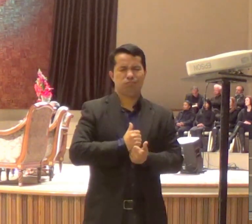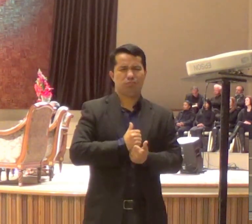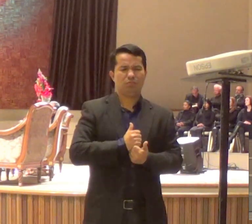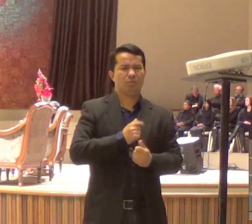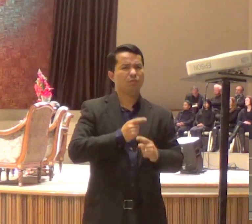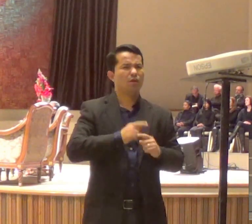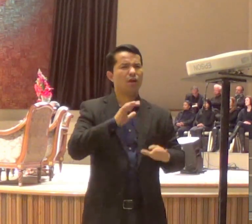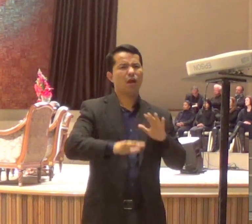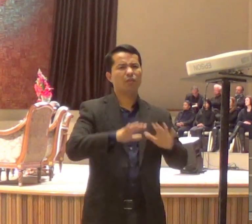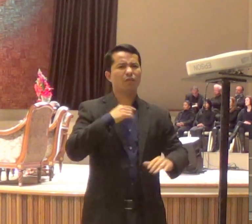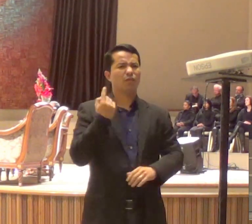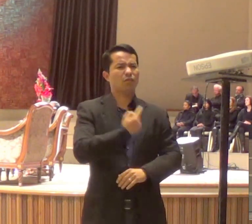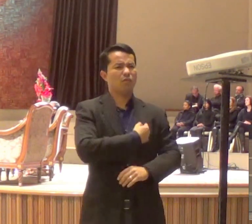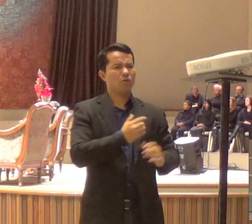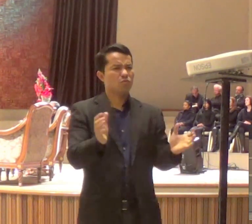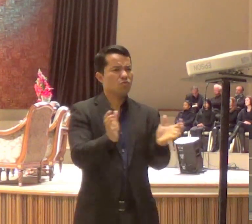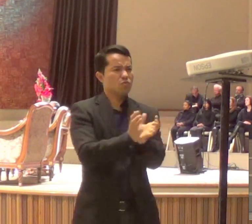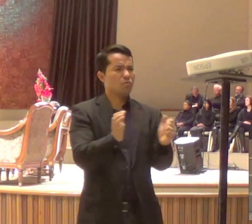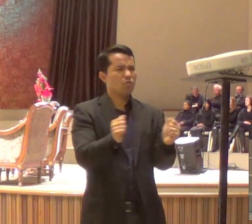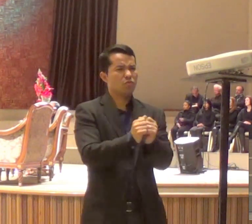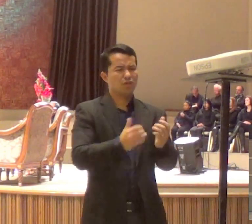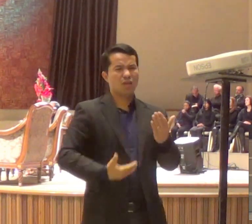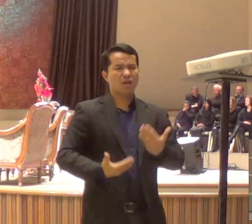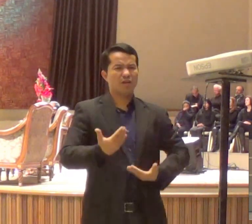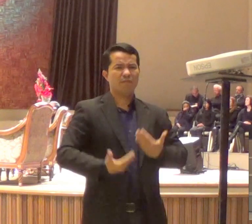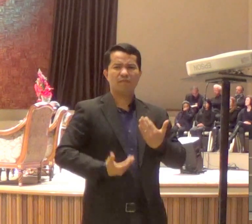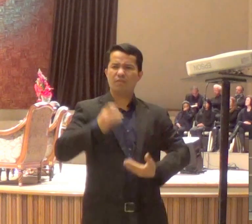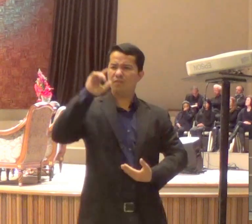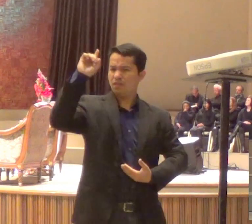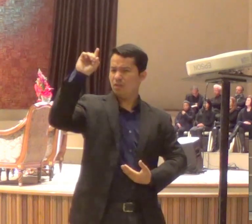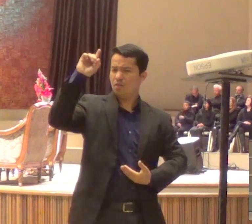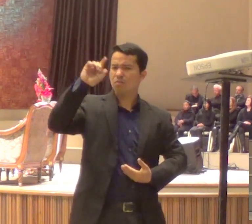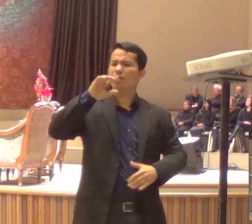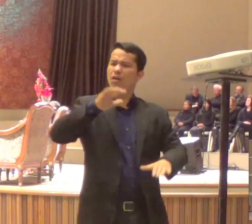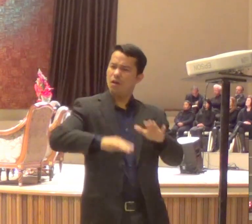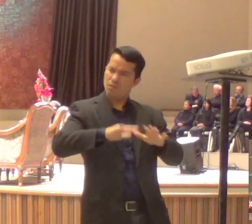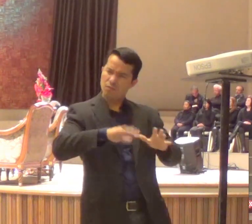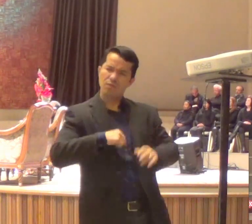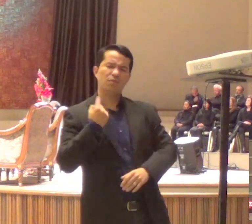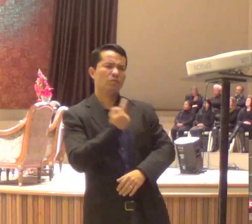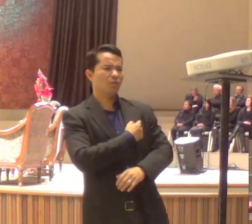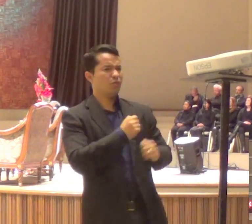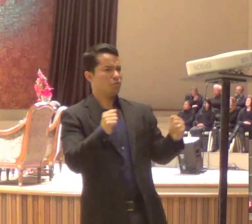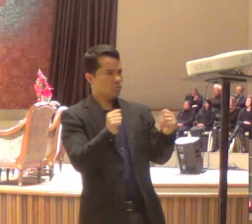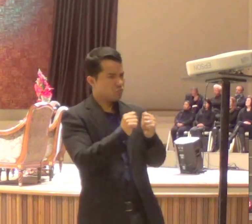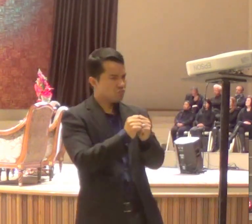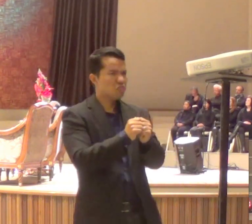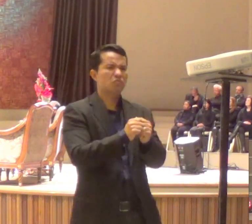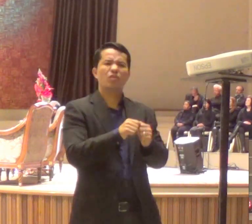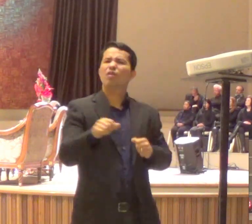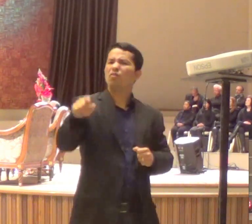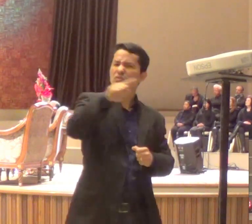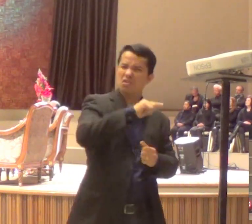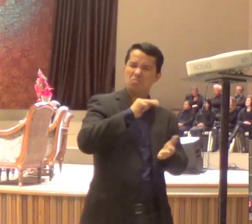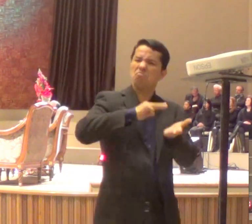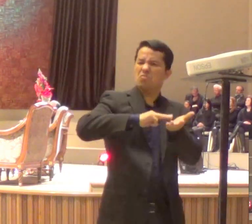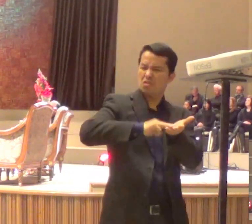servos de Deus, e se assenta a mesa do Senhor, como essa aqui da ceia, e, lá fora, está